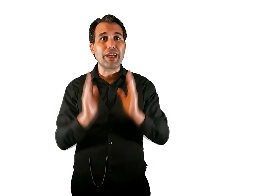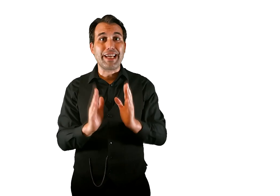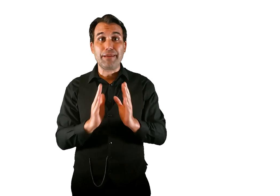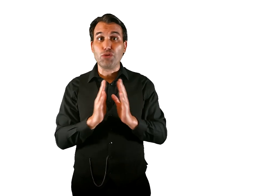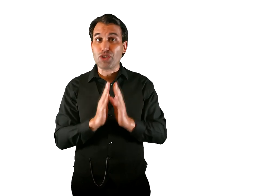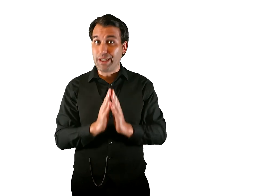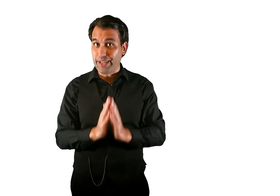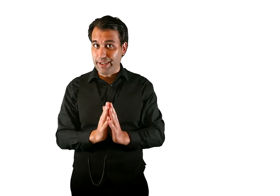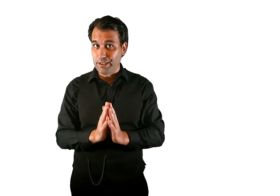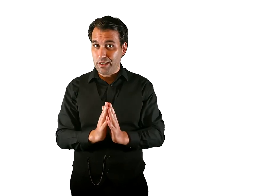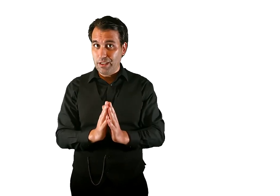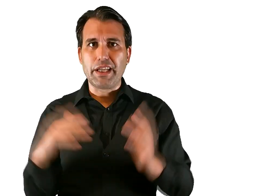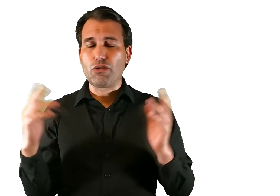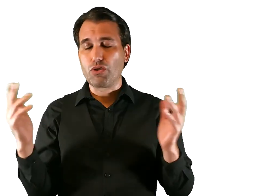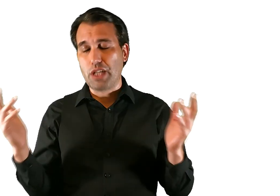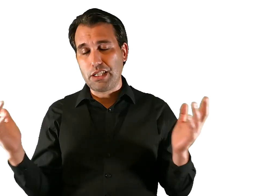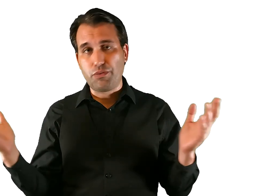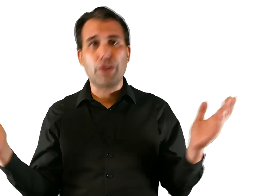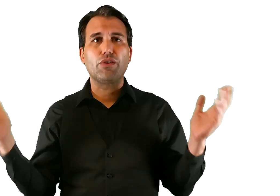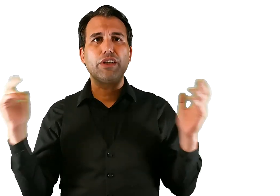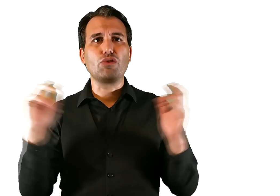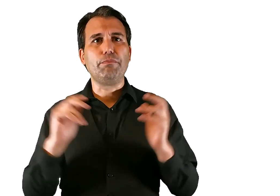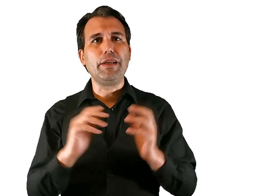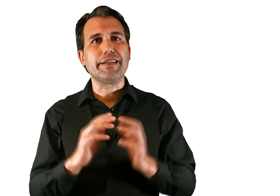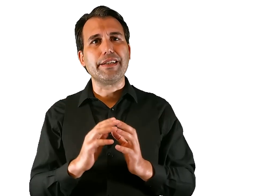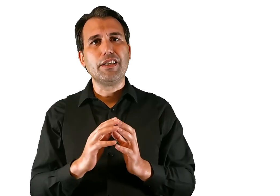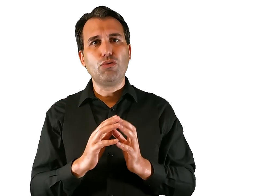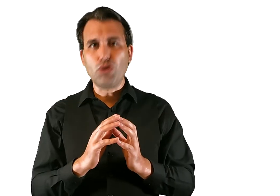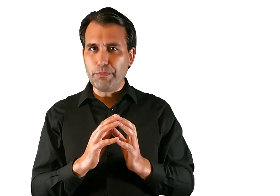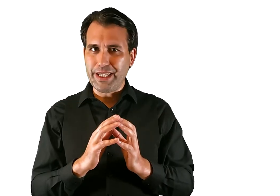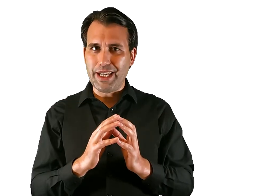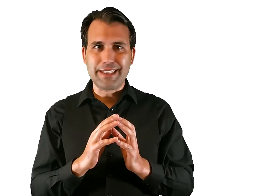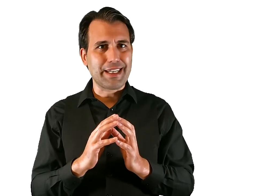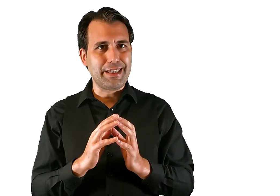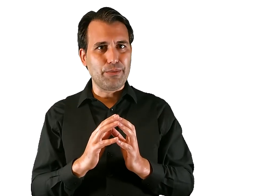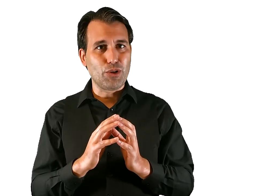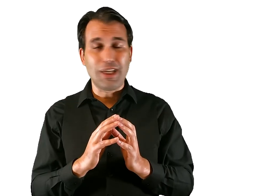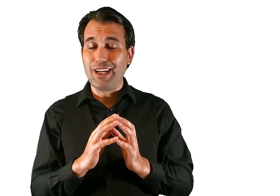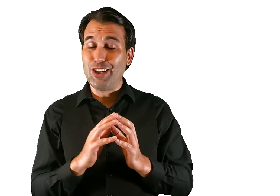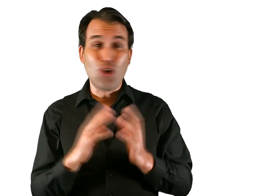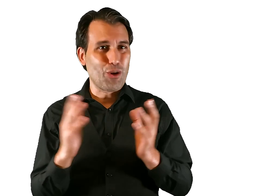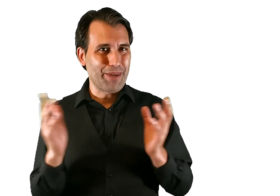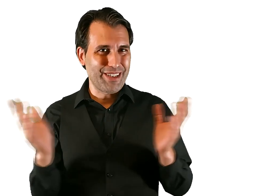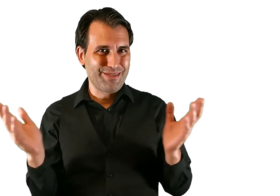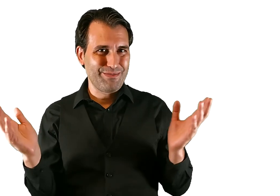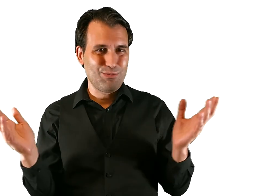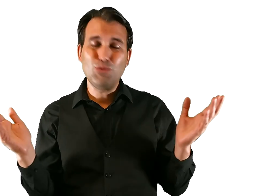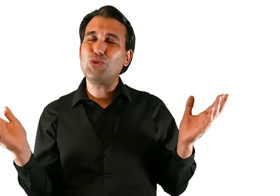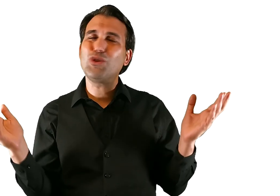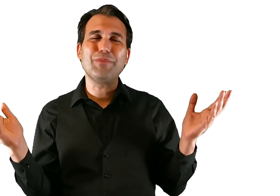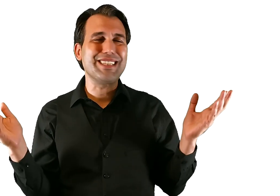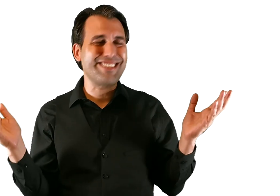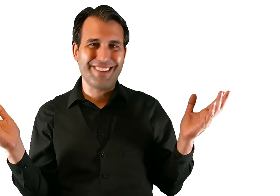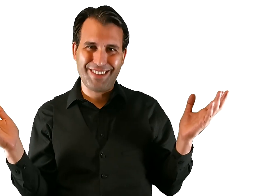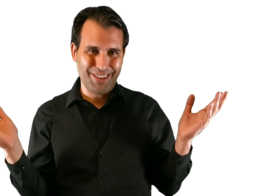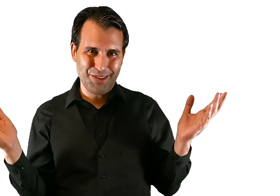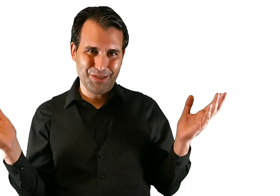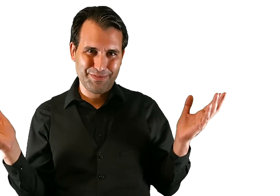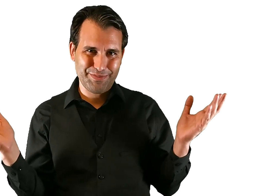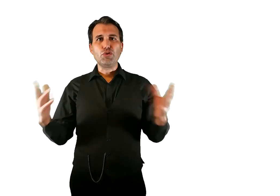lo que creemos saber. Frente al colosal esfuerzo que esto implica, uno comprende el atractivo del dogma. Mucho más sencillo. El